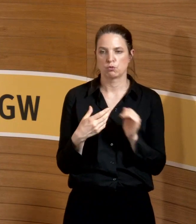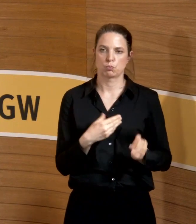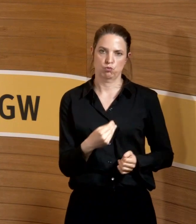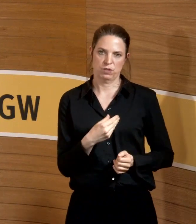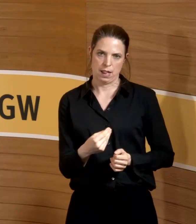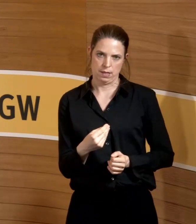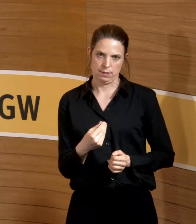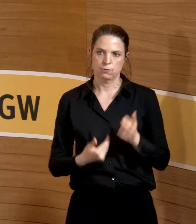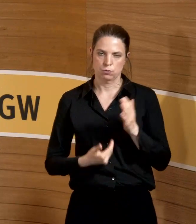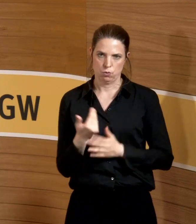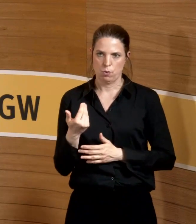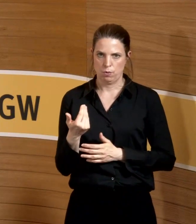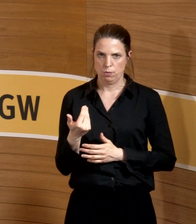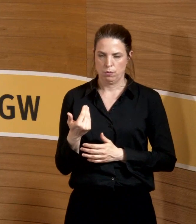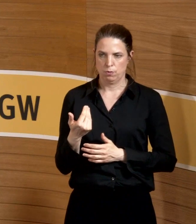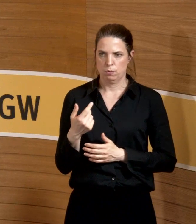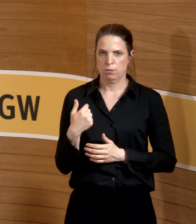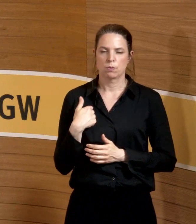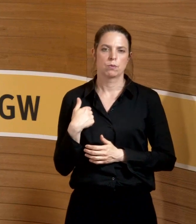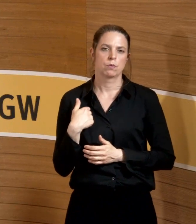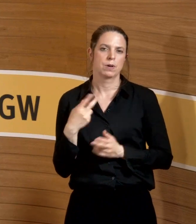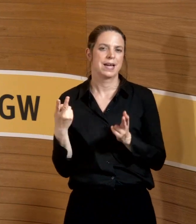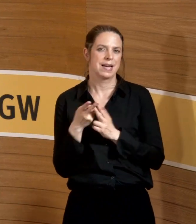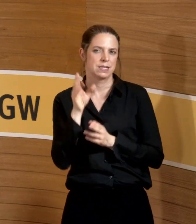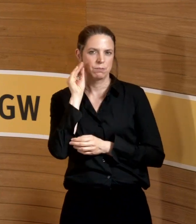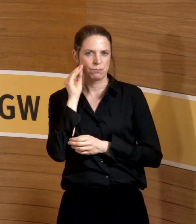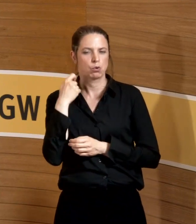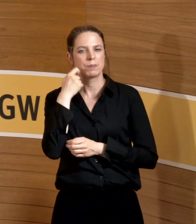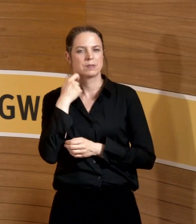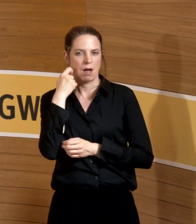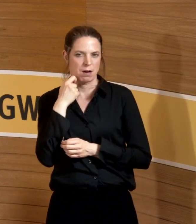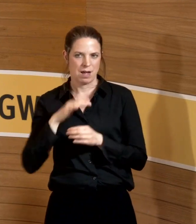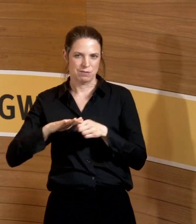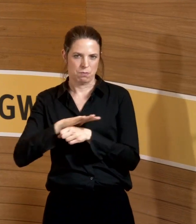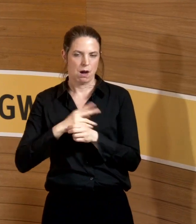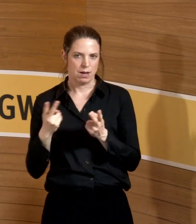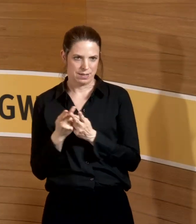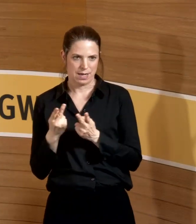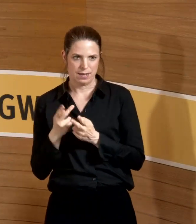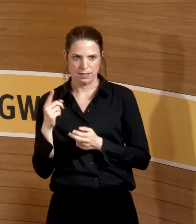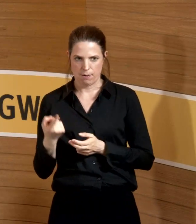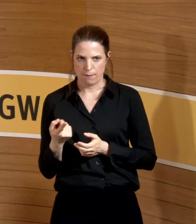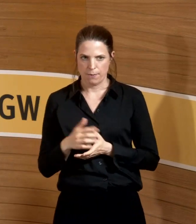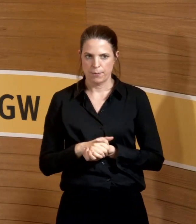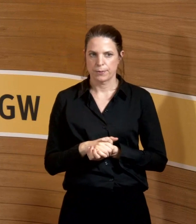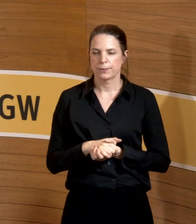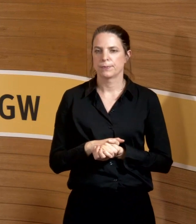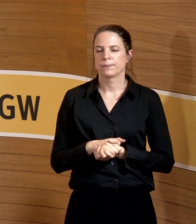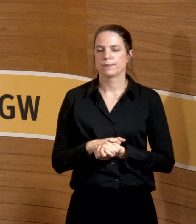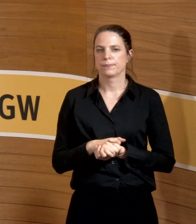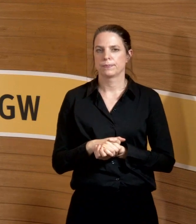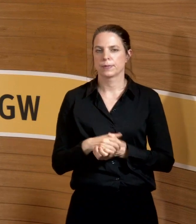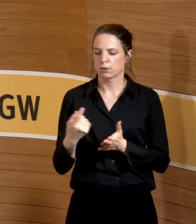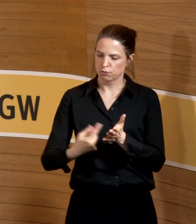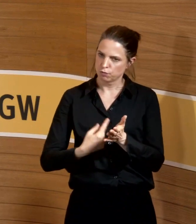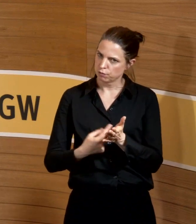Das kommt bei uns, ich habe von anderen ähnlich gehört, über die Zahnärztinnen hinein, die das vehement